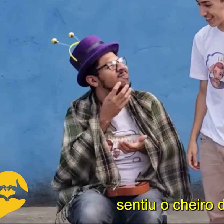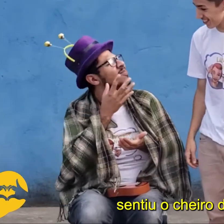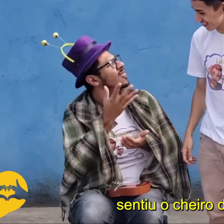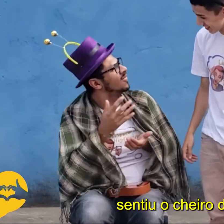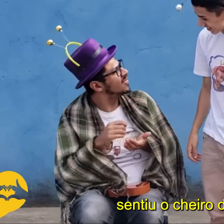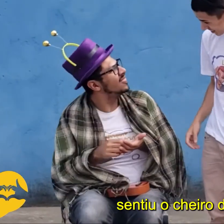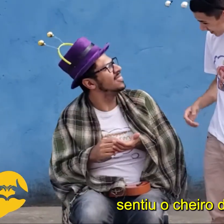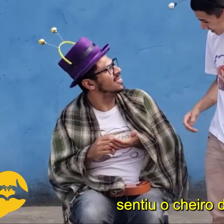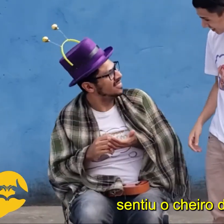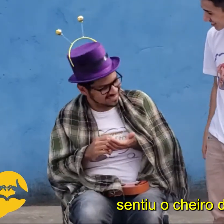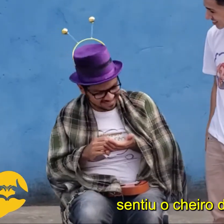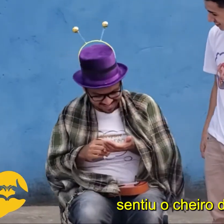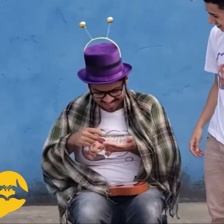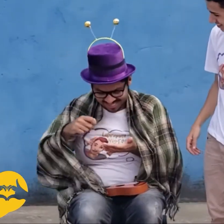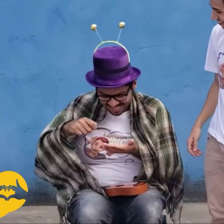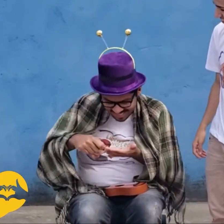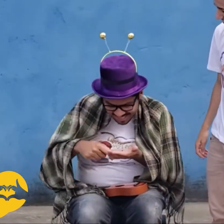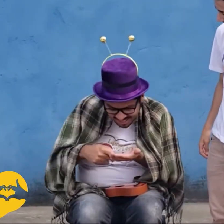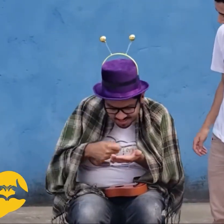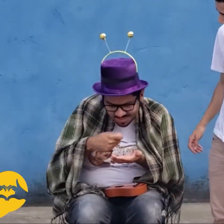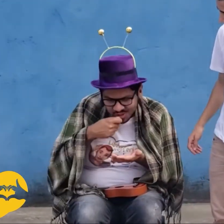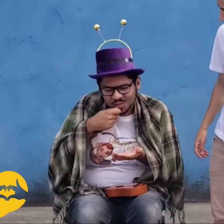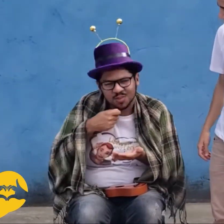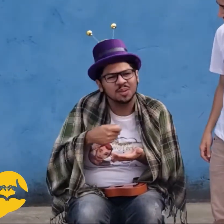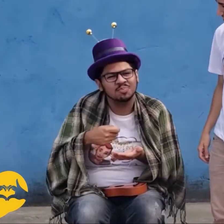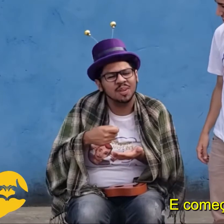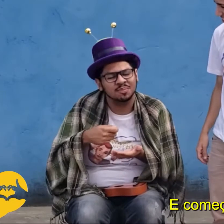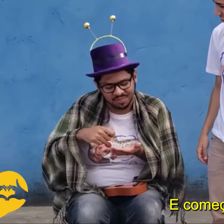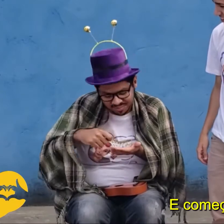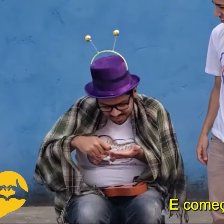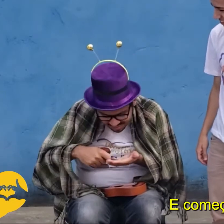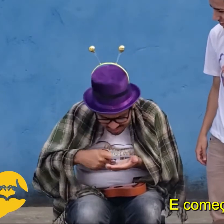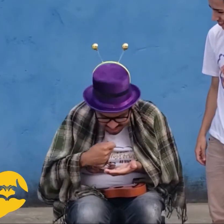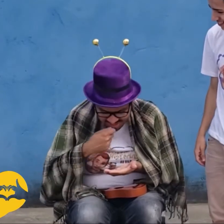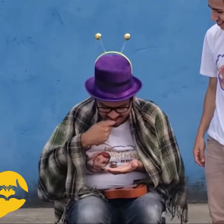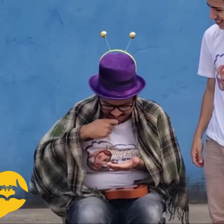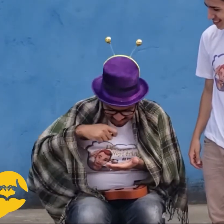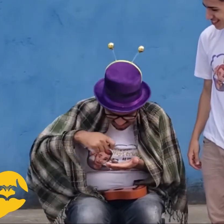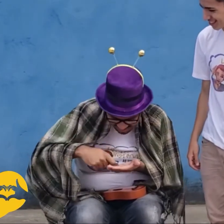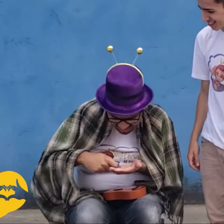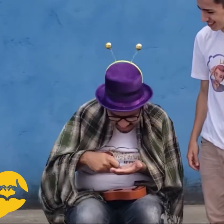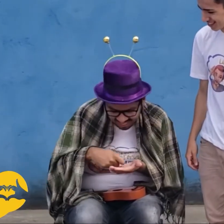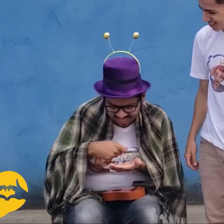delicioso, muito bom. Abra a mão, abaixa o queixo. E começou a comer.